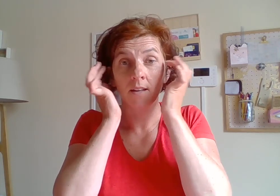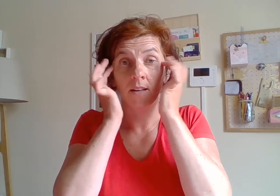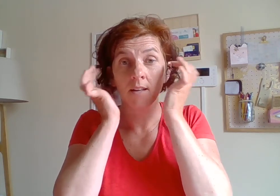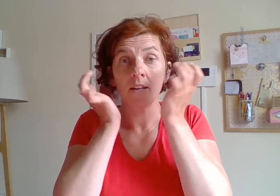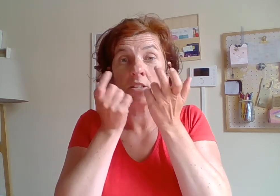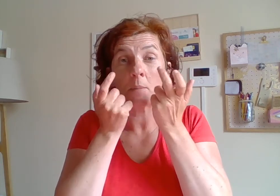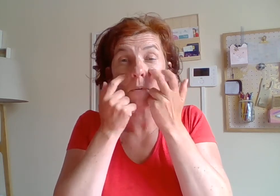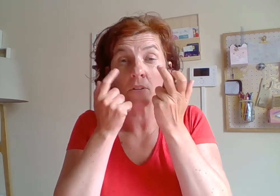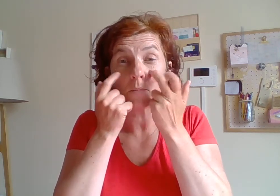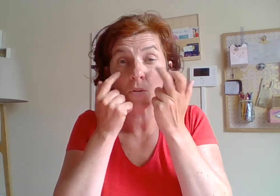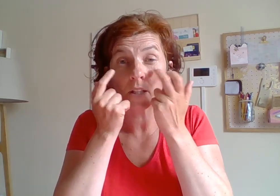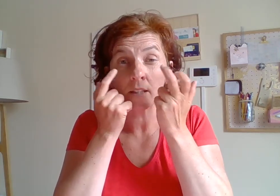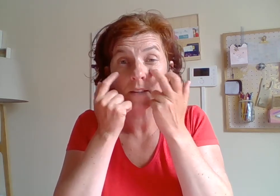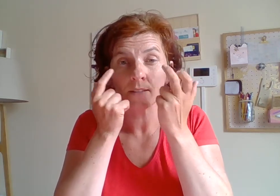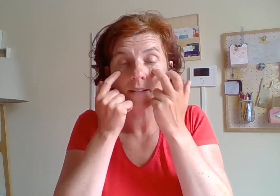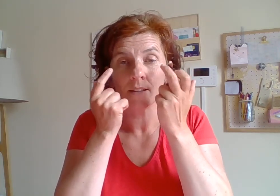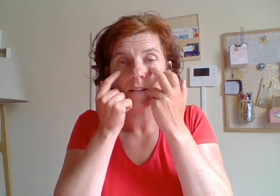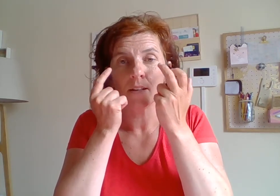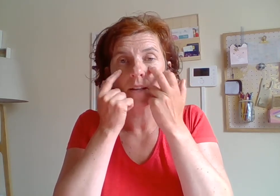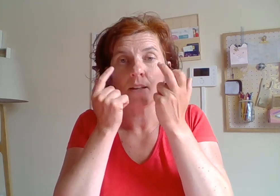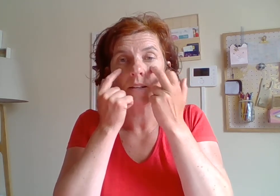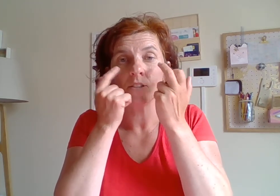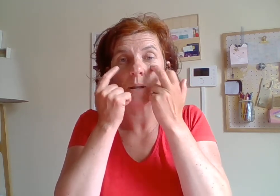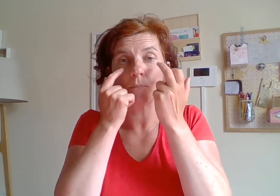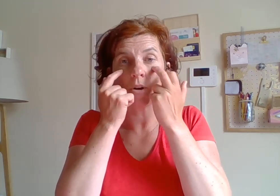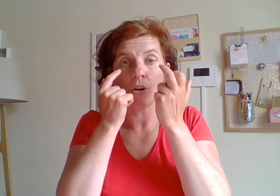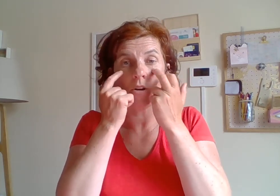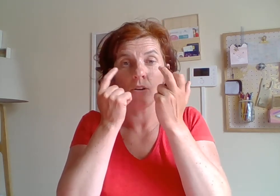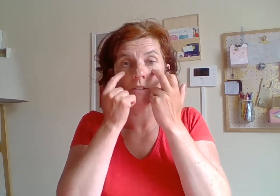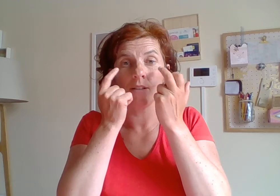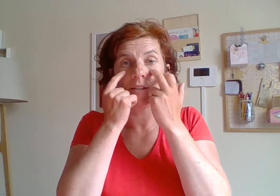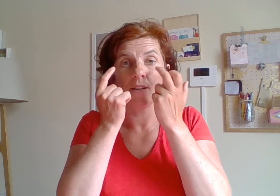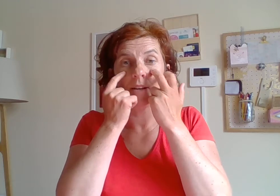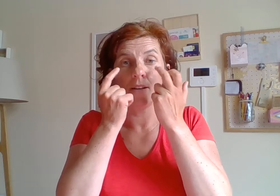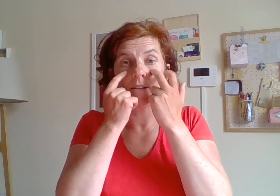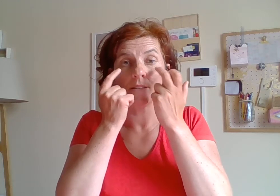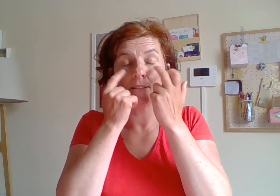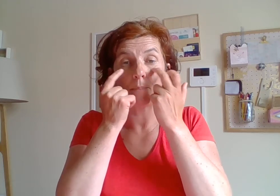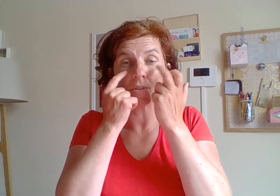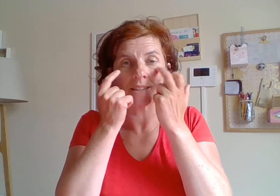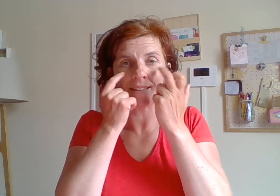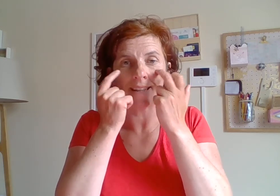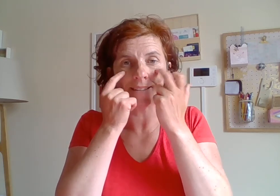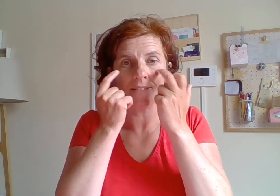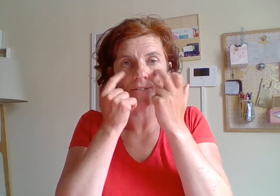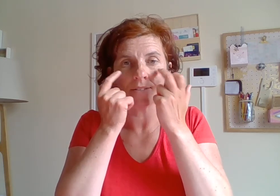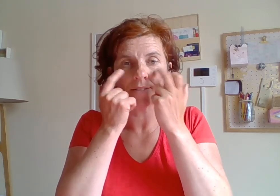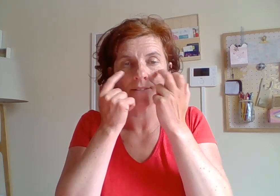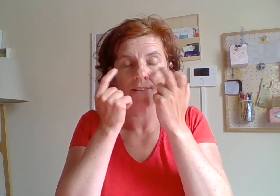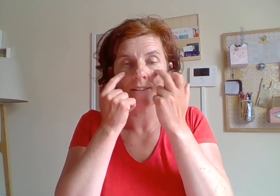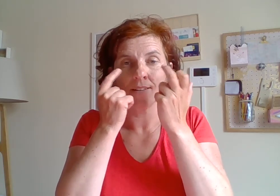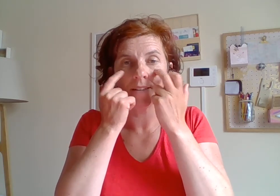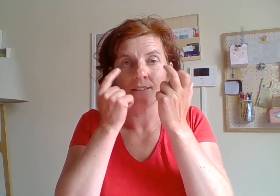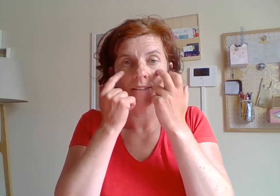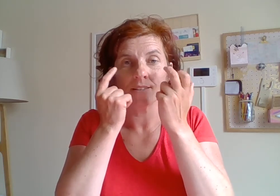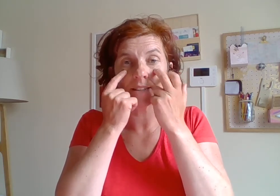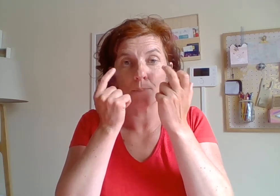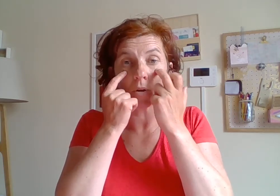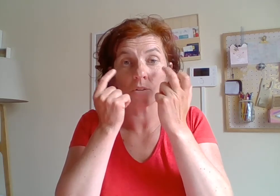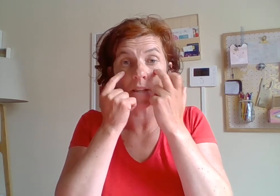J'ai peur des moqueries. J'ai peur des pensées négatives. J'ai peur que ça